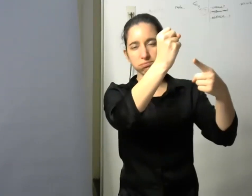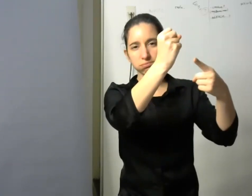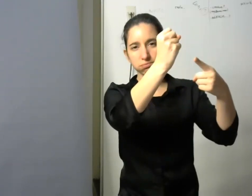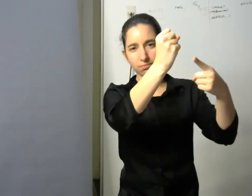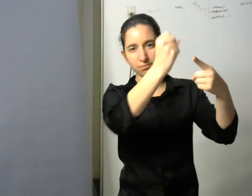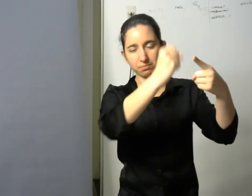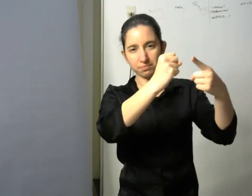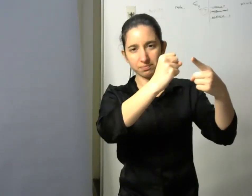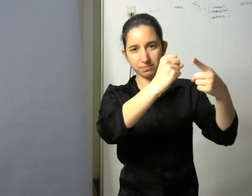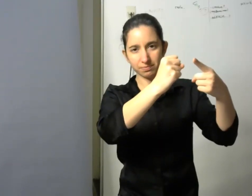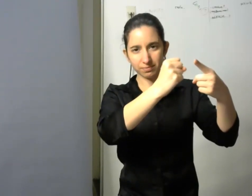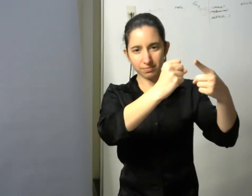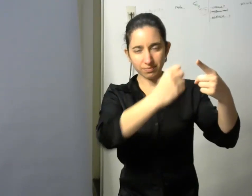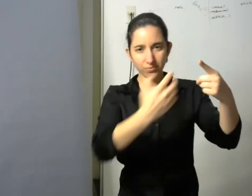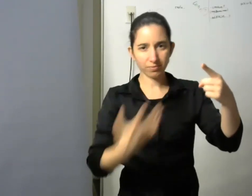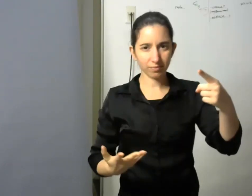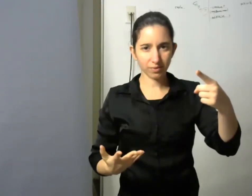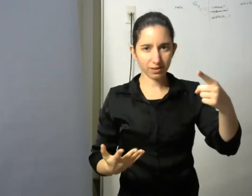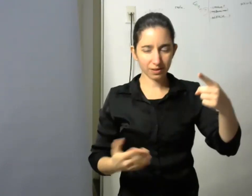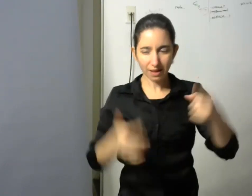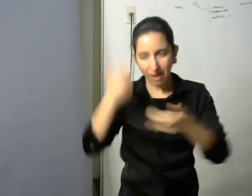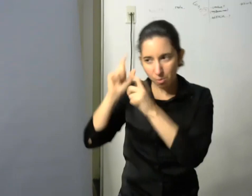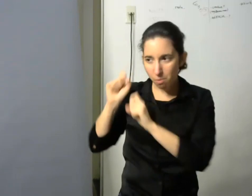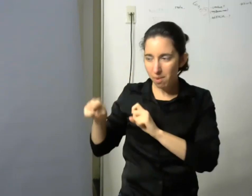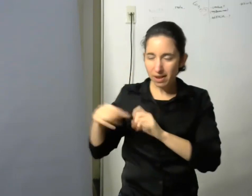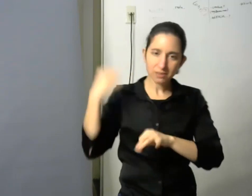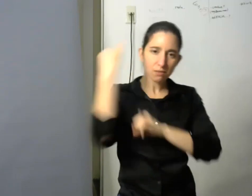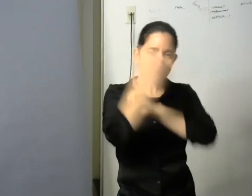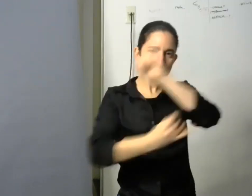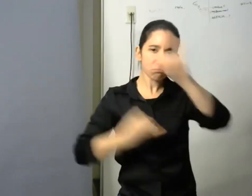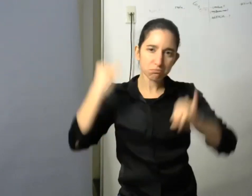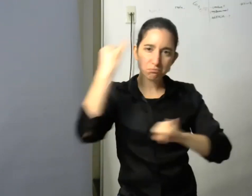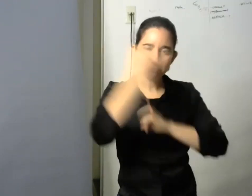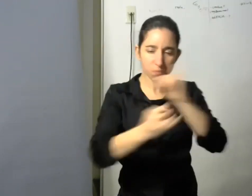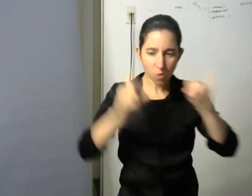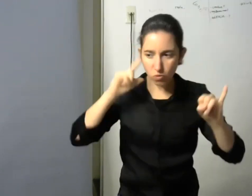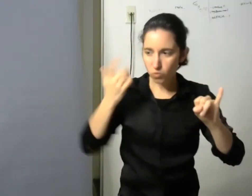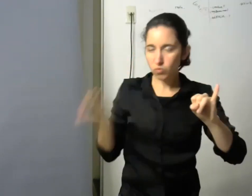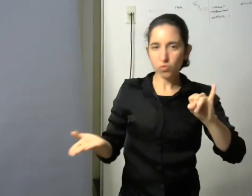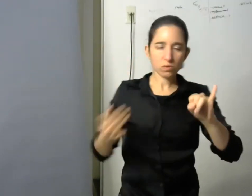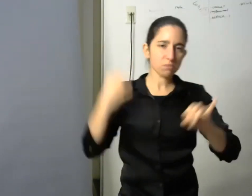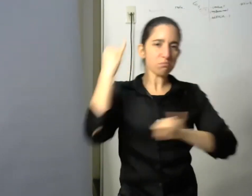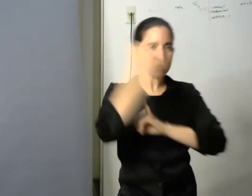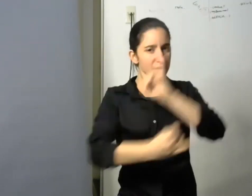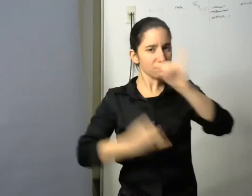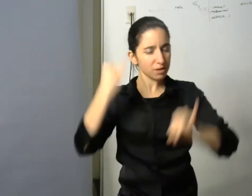explicar mi experiencia como sorda darle fundamento académico a través de la